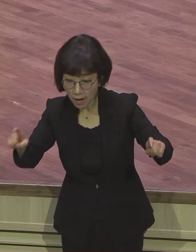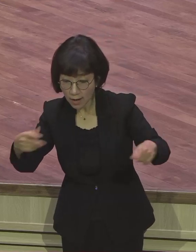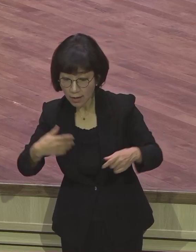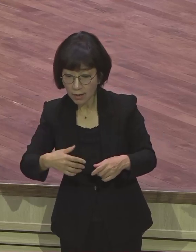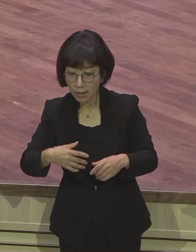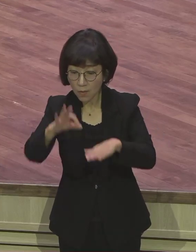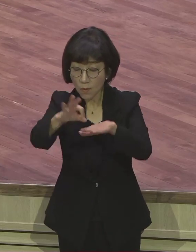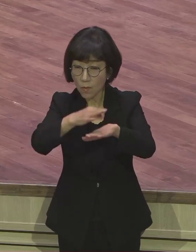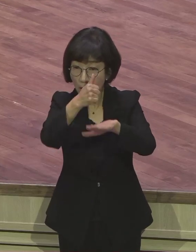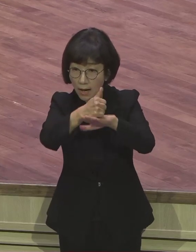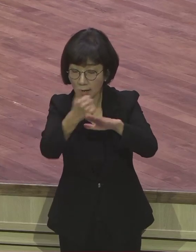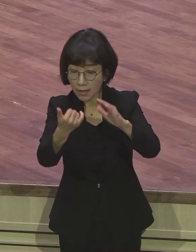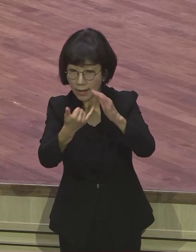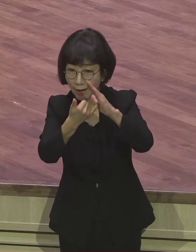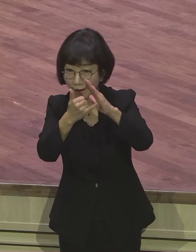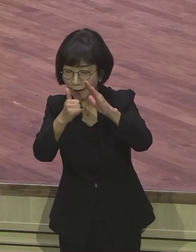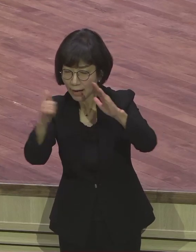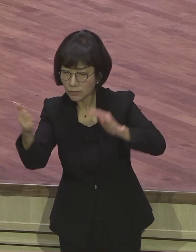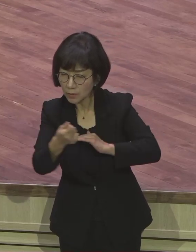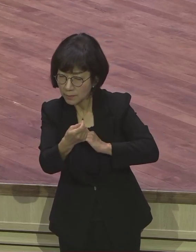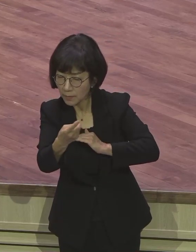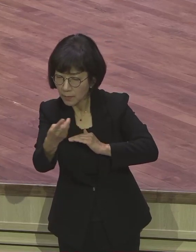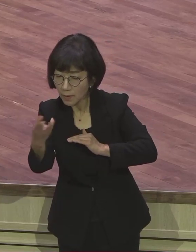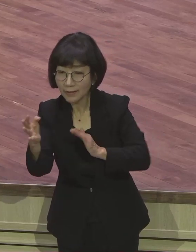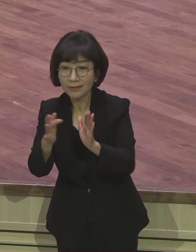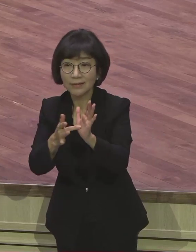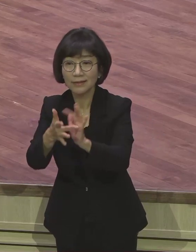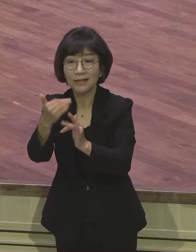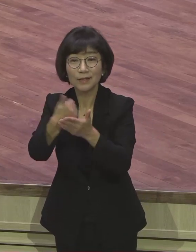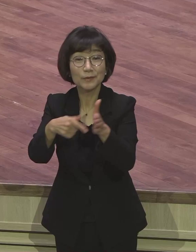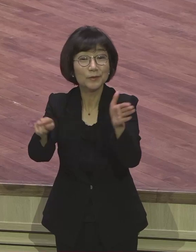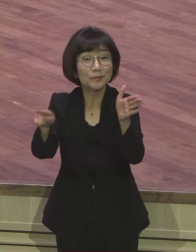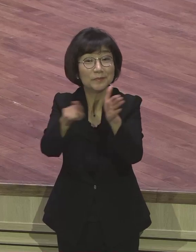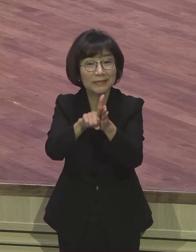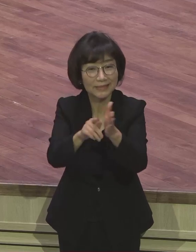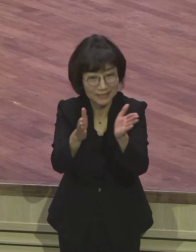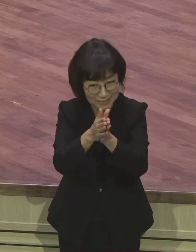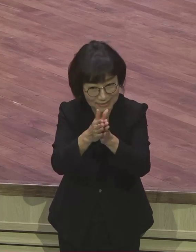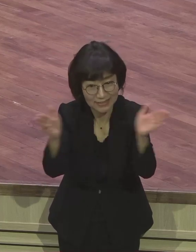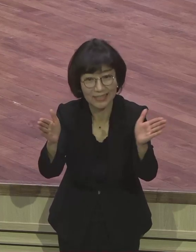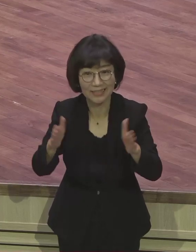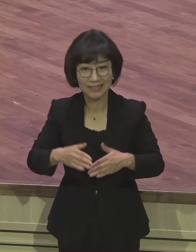예수를 믿는 사람이 생겨났다고 인사를 하고 있는 거죠.